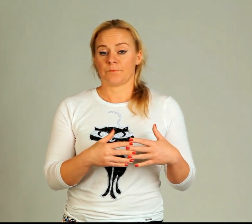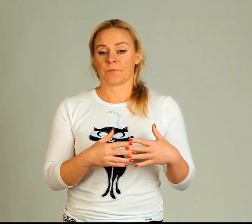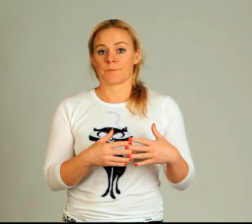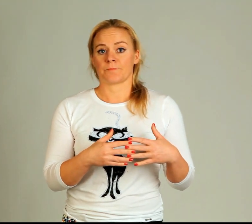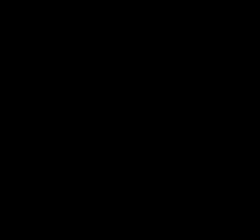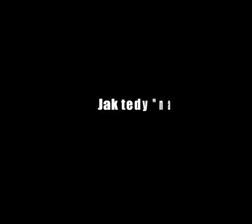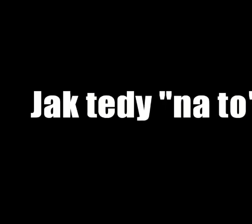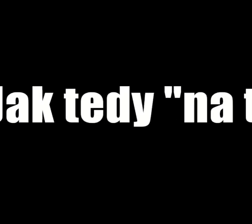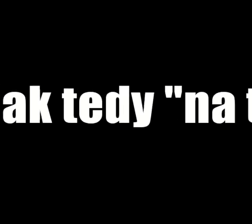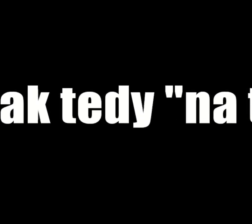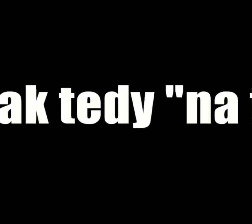NLP